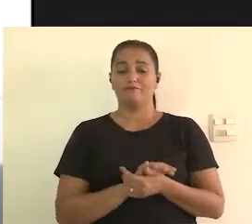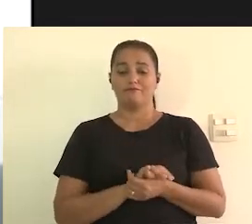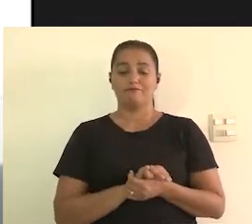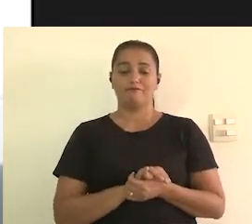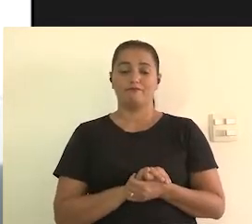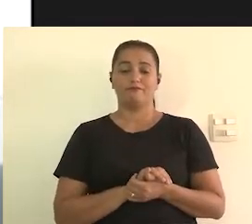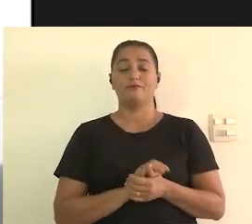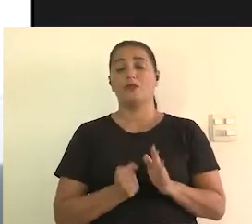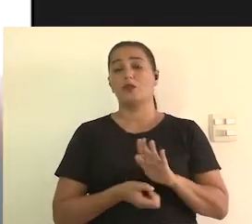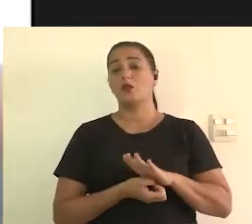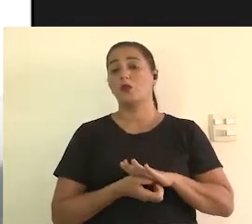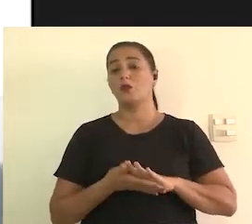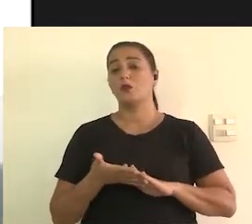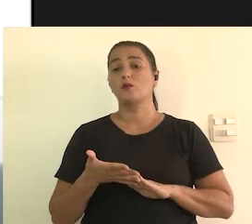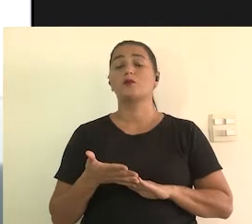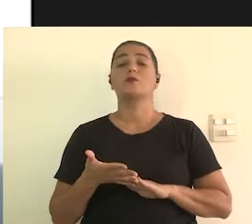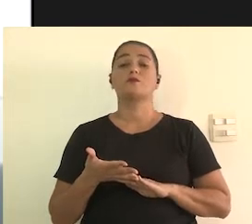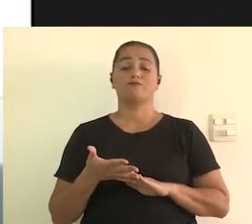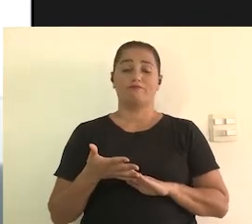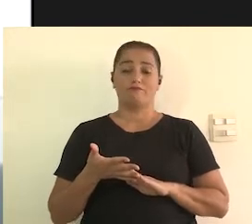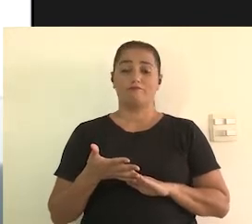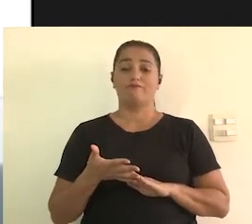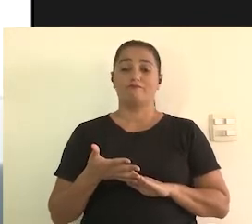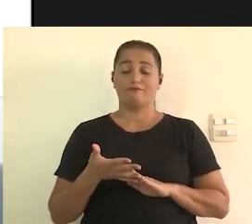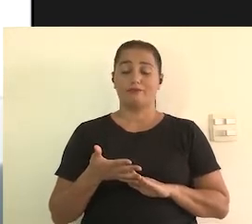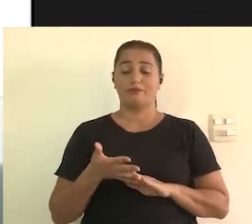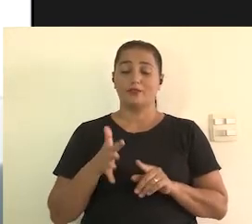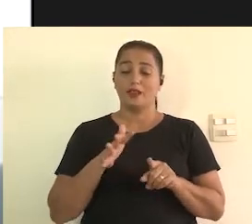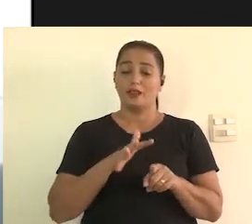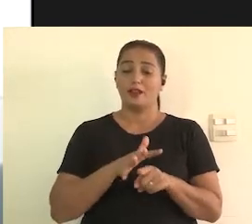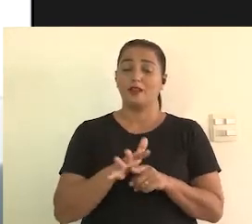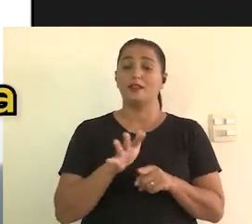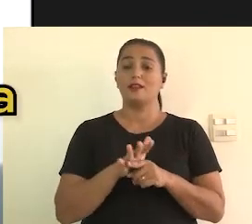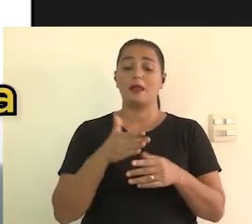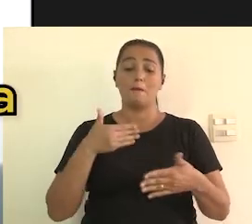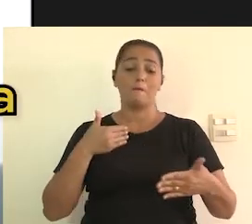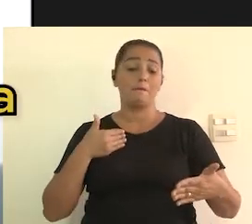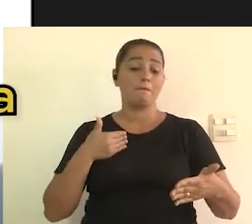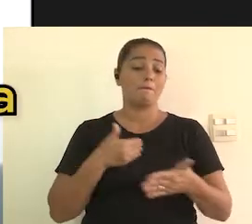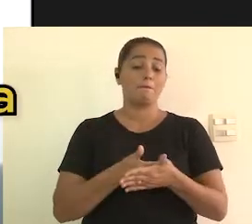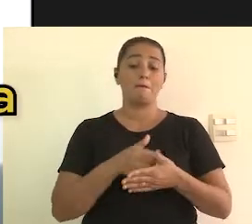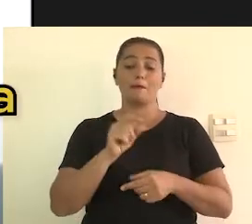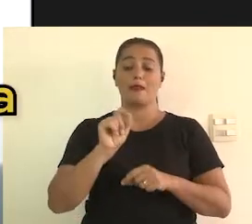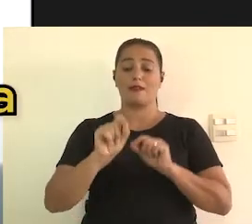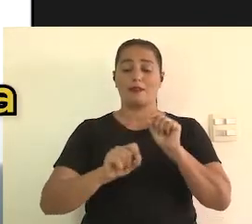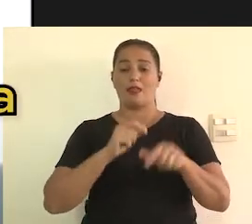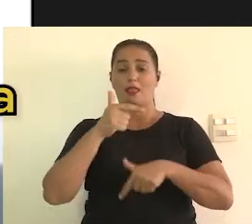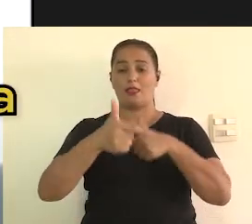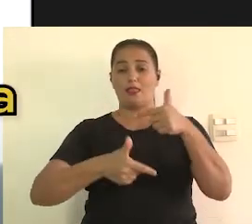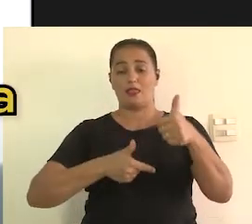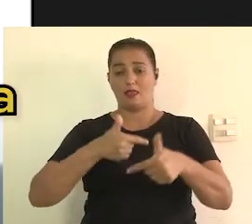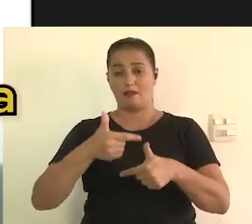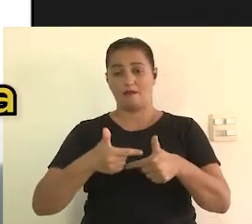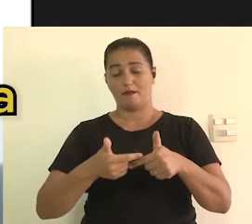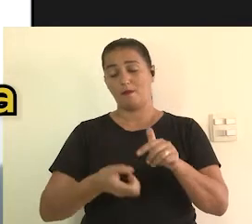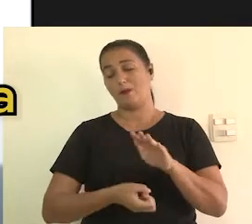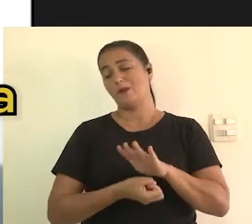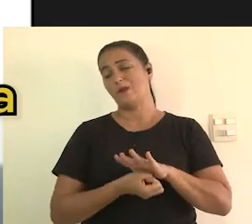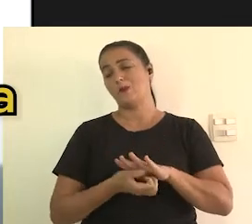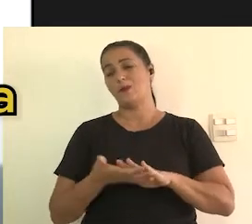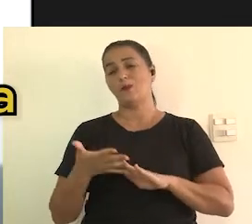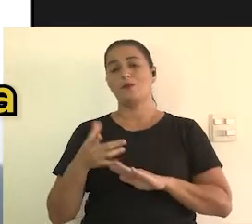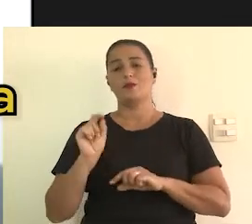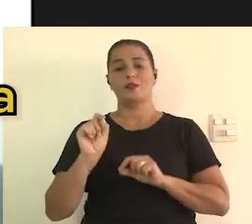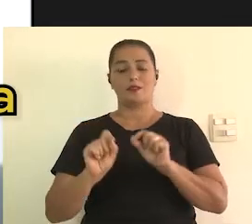além dessa questão do tempo, como eu falei, o tempo exíguo, muitas vezes recebemos uma demanda